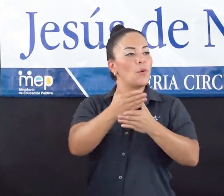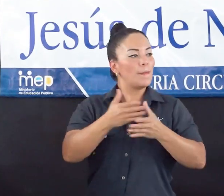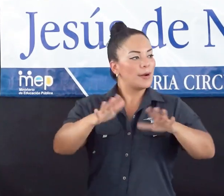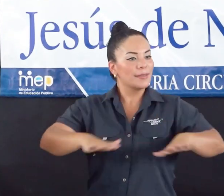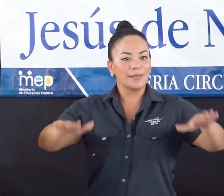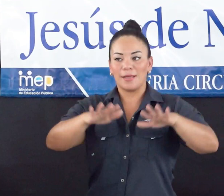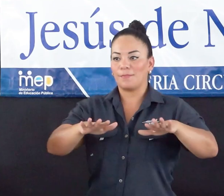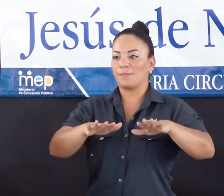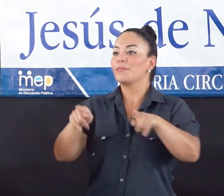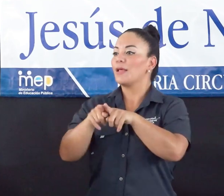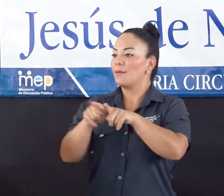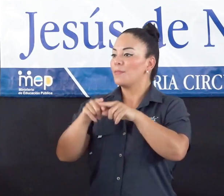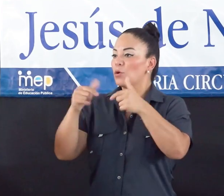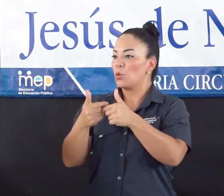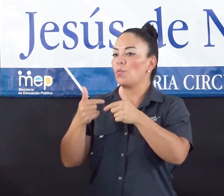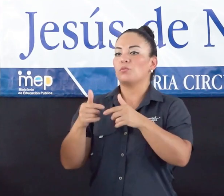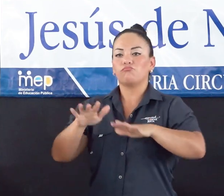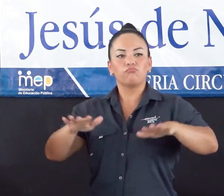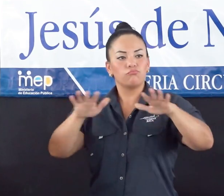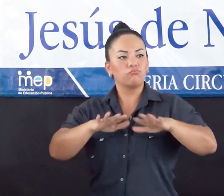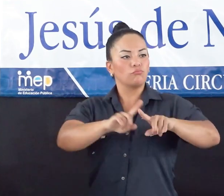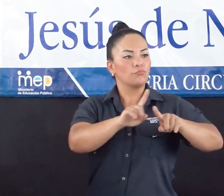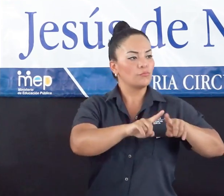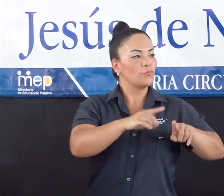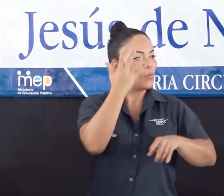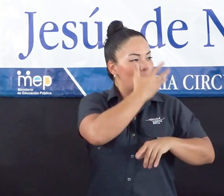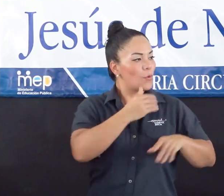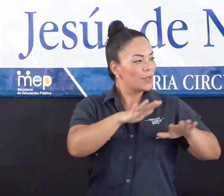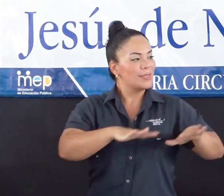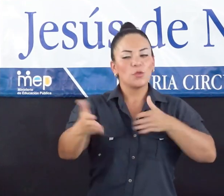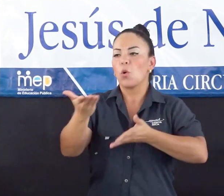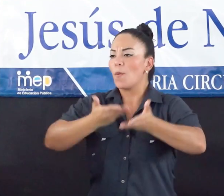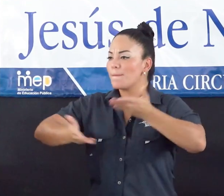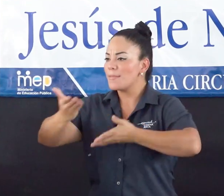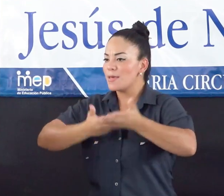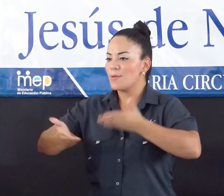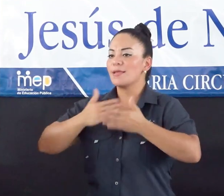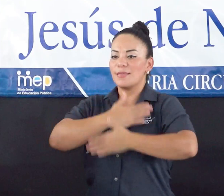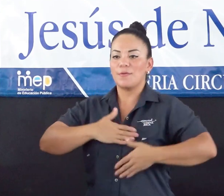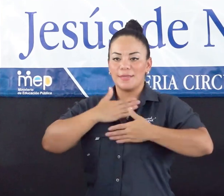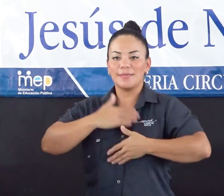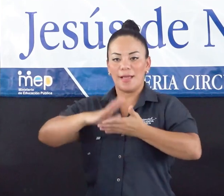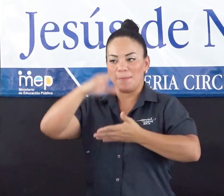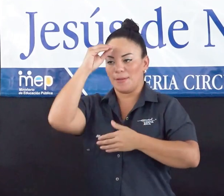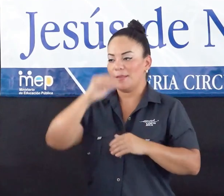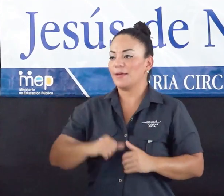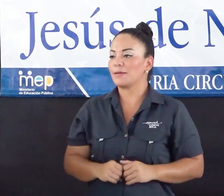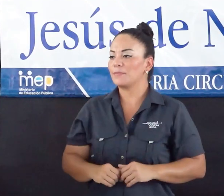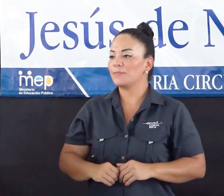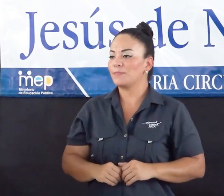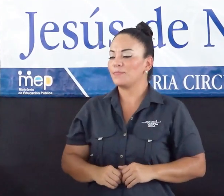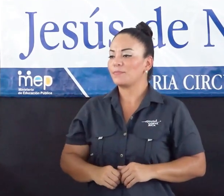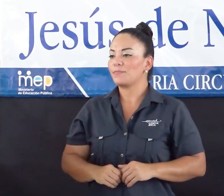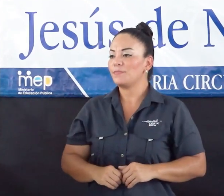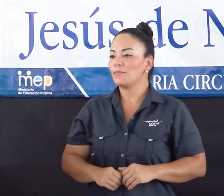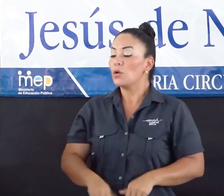dignas, con espacios agradables que ayuden a aprender, a convivir, a divertirse y a aprender. Una de las